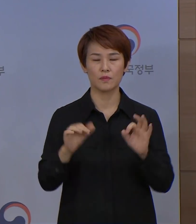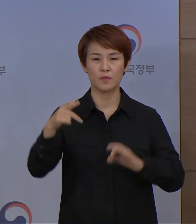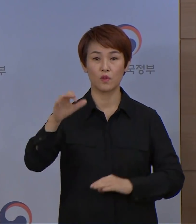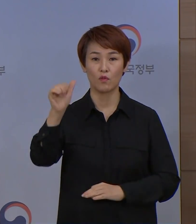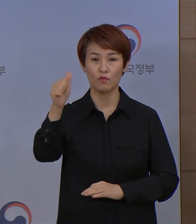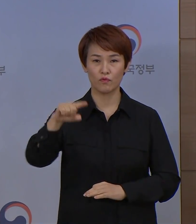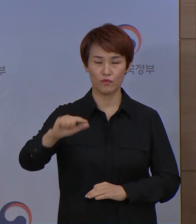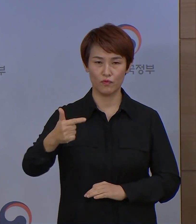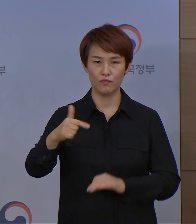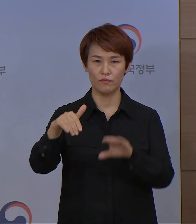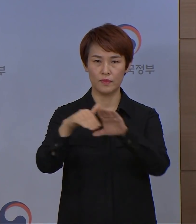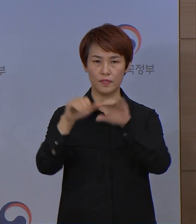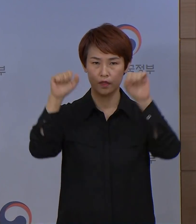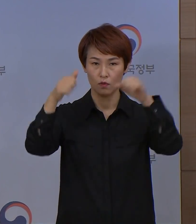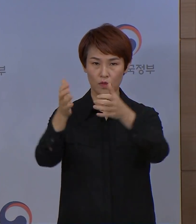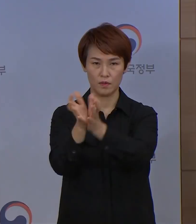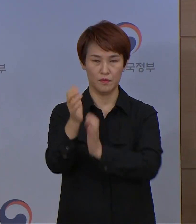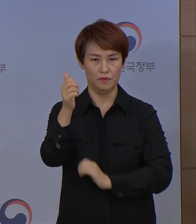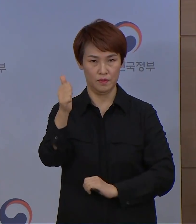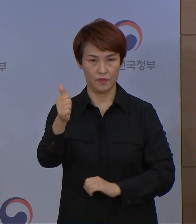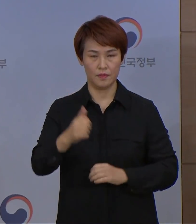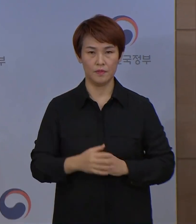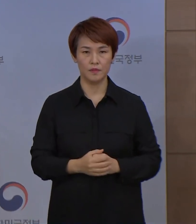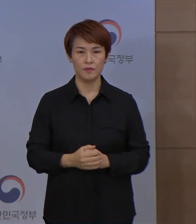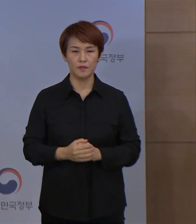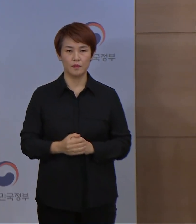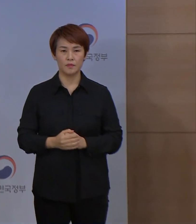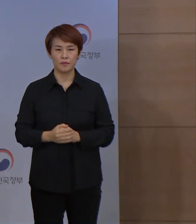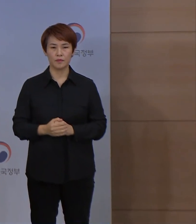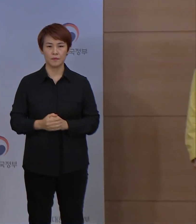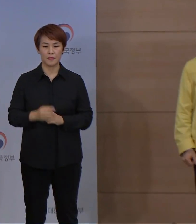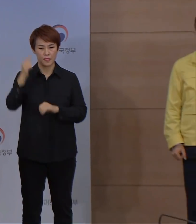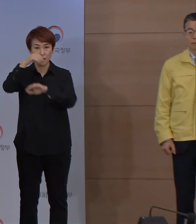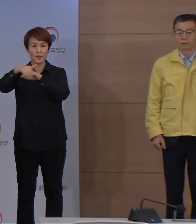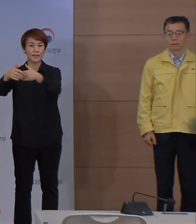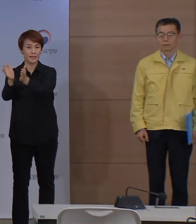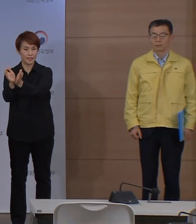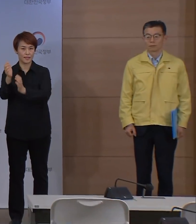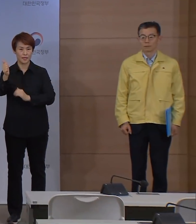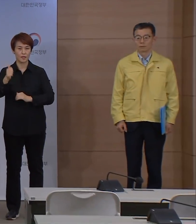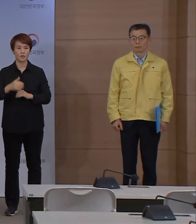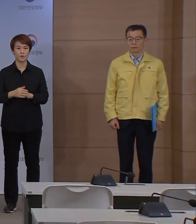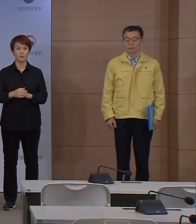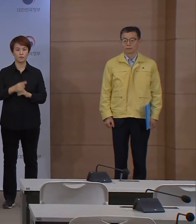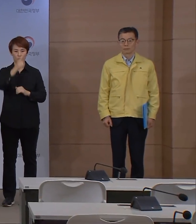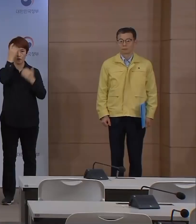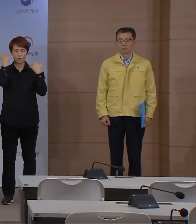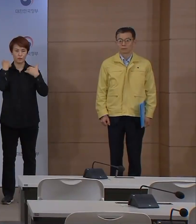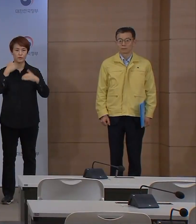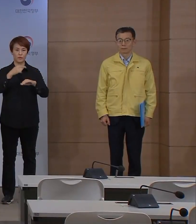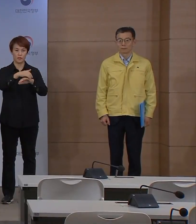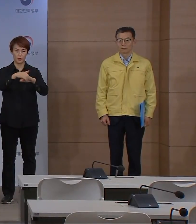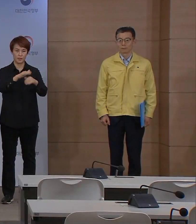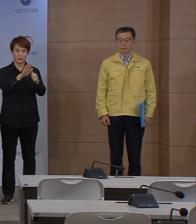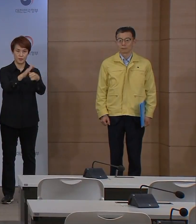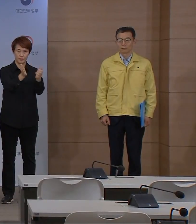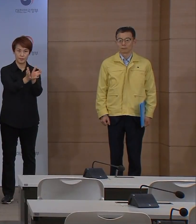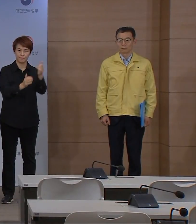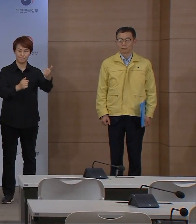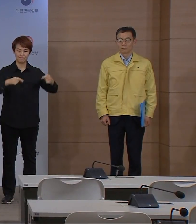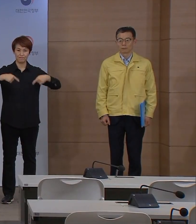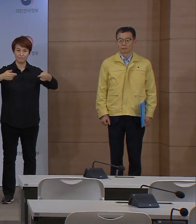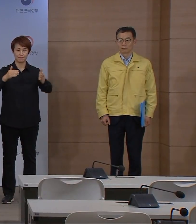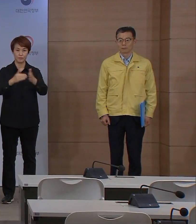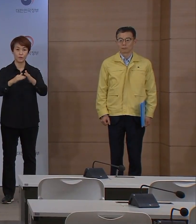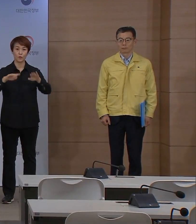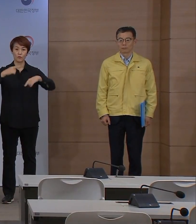문화체육관광부 정책기획관, 이범석 범정부 대책지원본부 격리지원반장이 배석했습니다. 수호